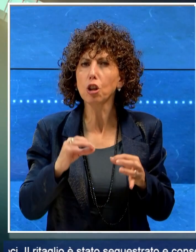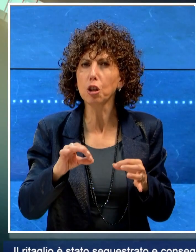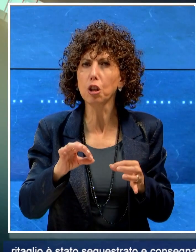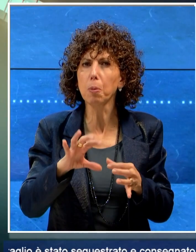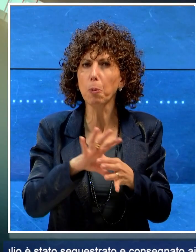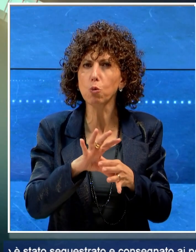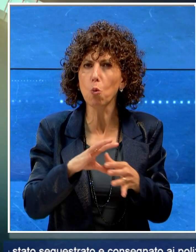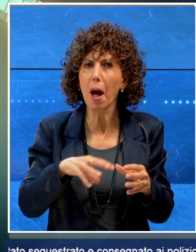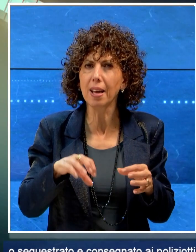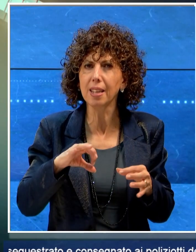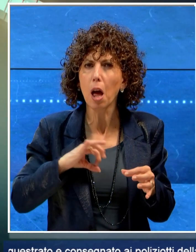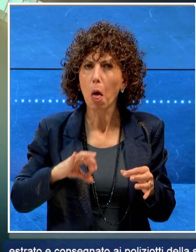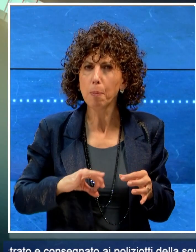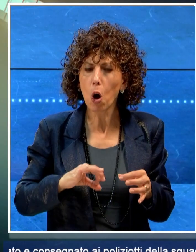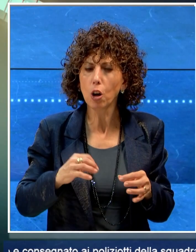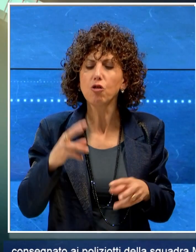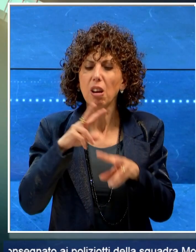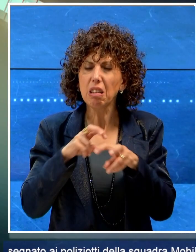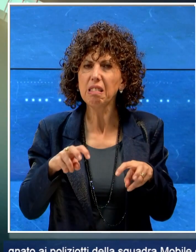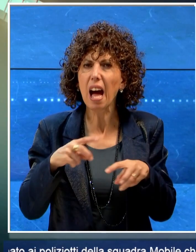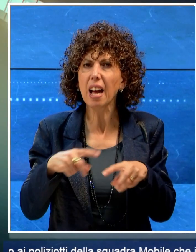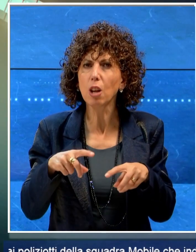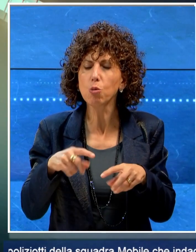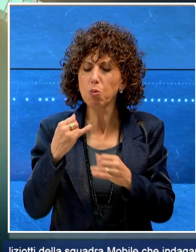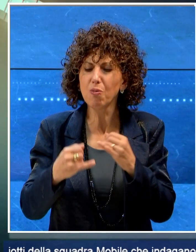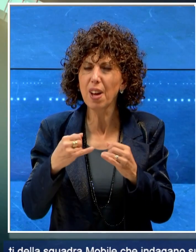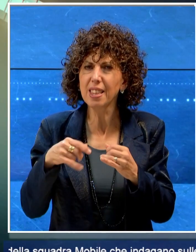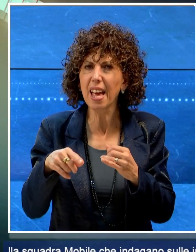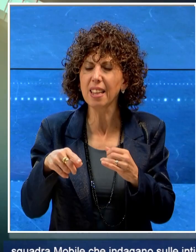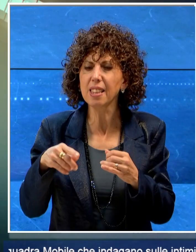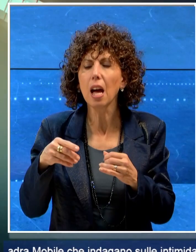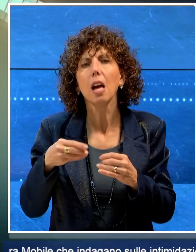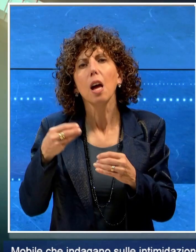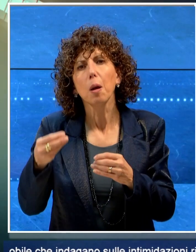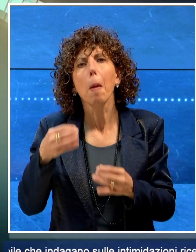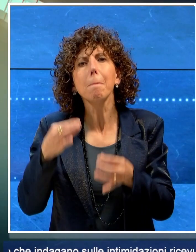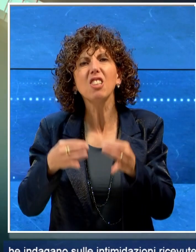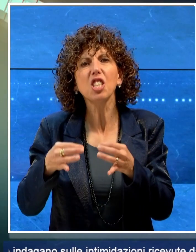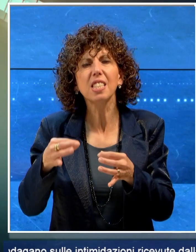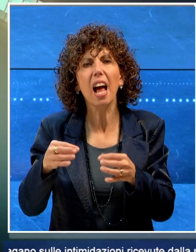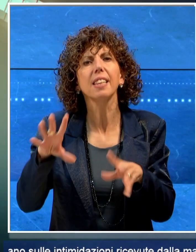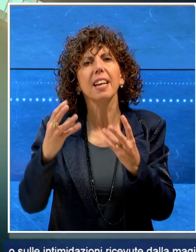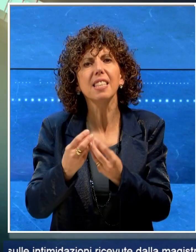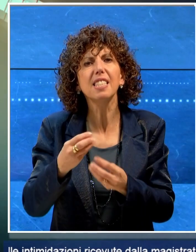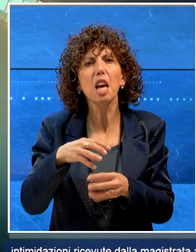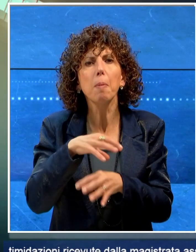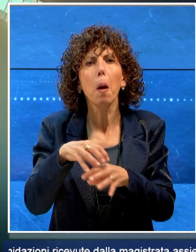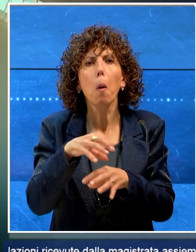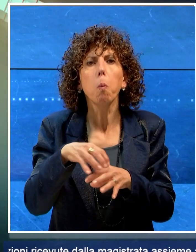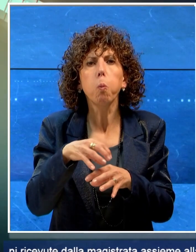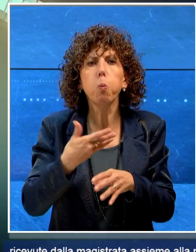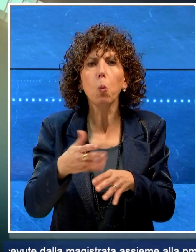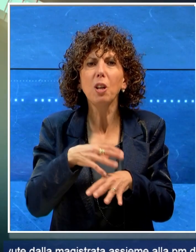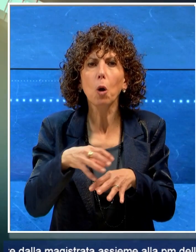mobile che indagano sulle intimidazioni ricevute dalla magistrata assieme alla PM della DDA di Lecce,